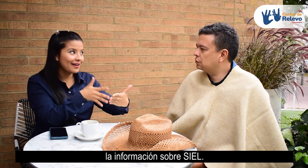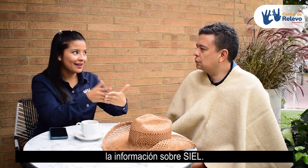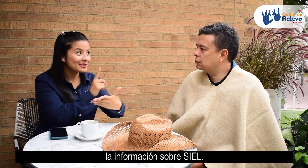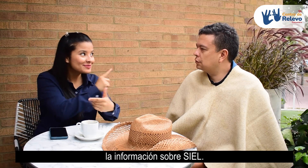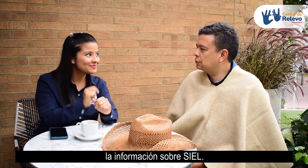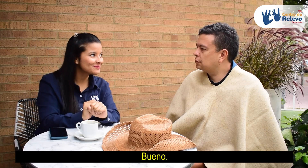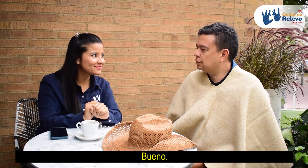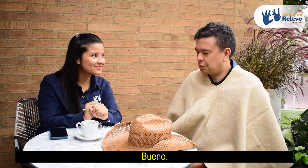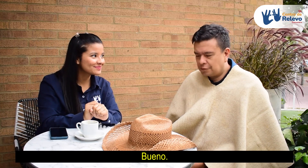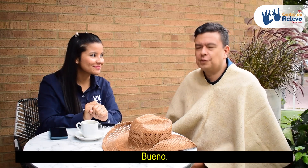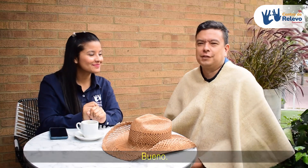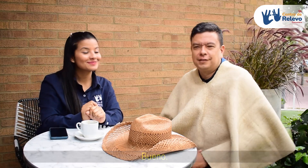Bueno